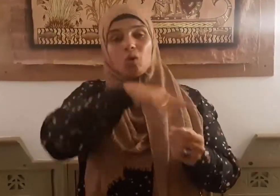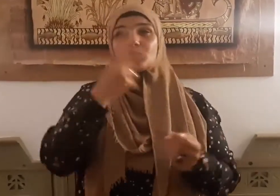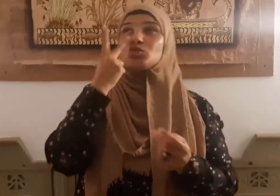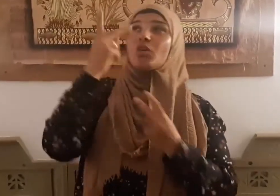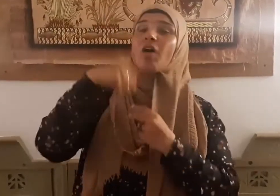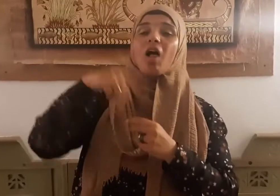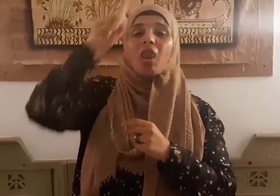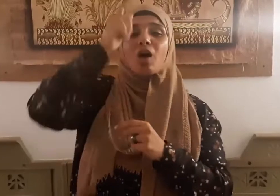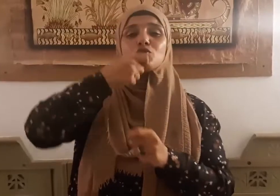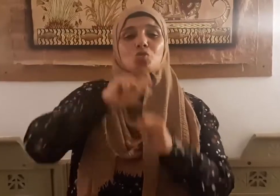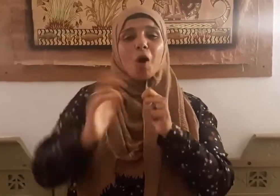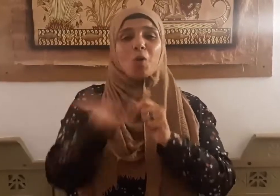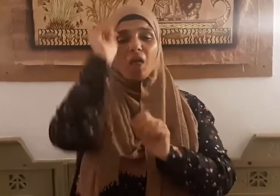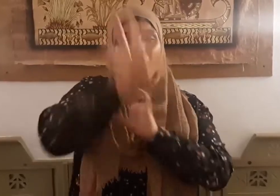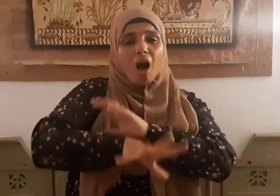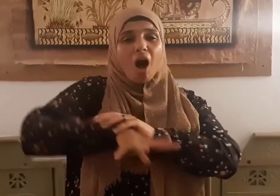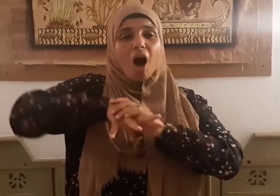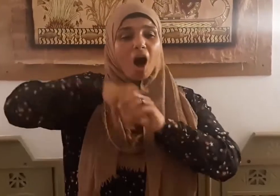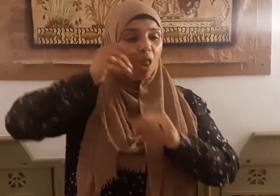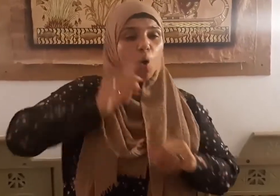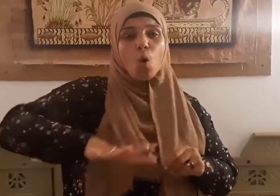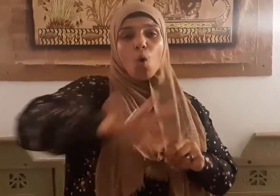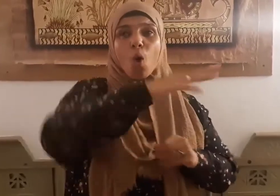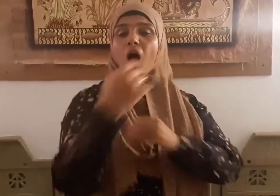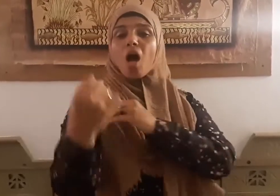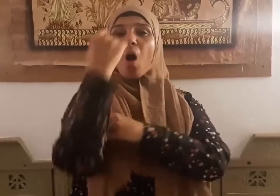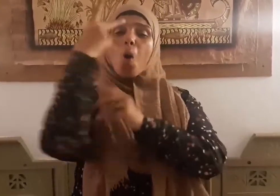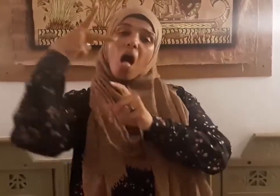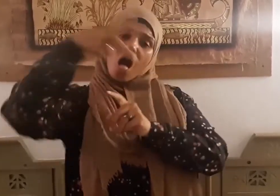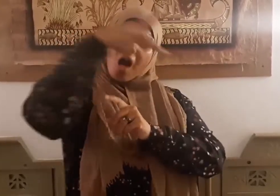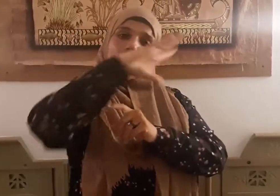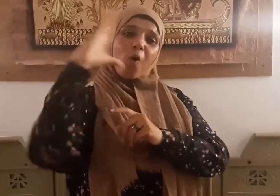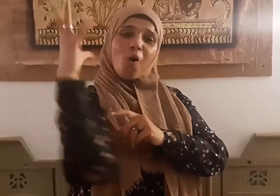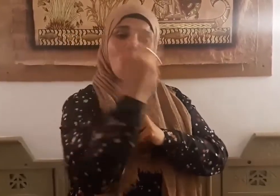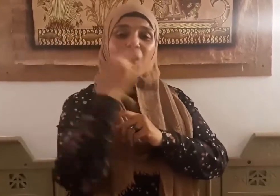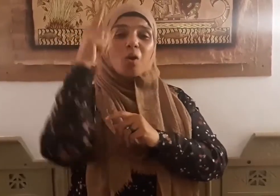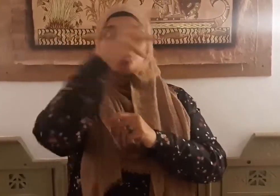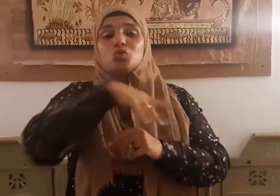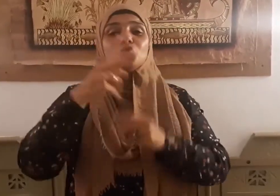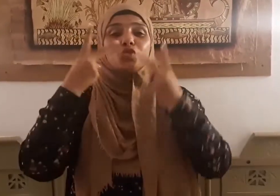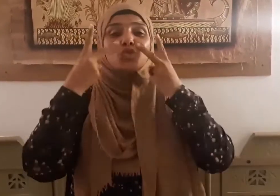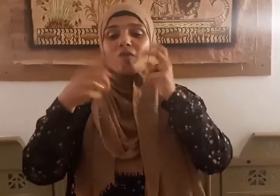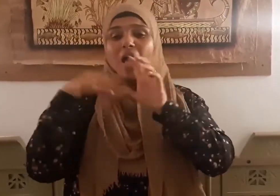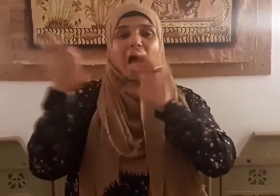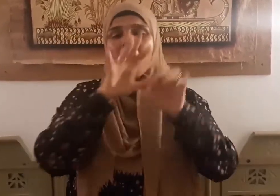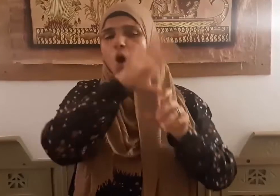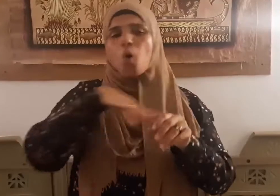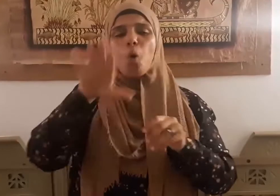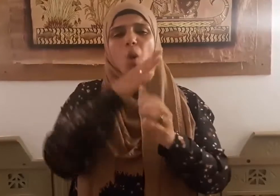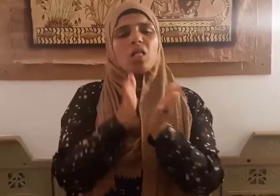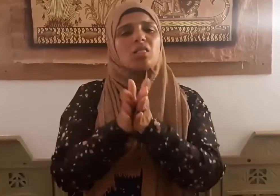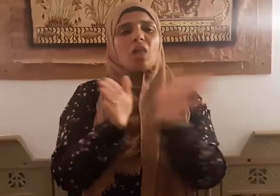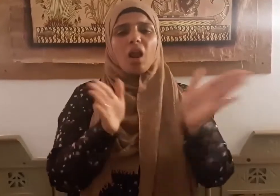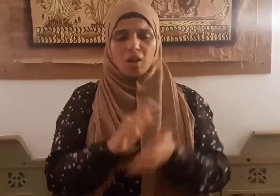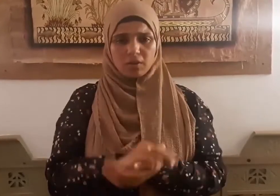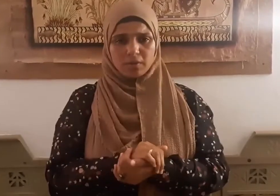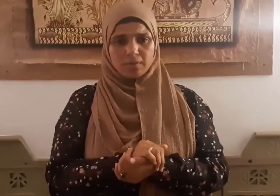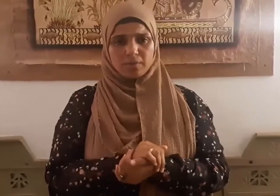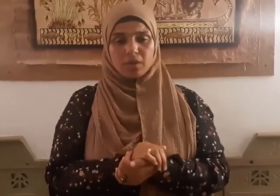خلقهم هو أشد منهم قوة وكانوا بآياتنا يجحدون فأرسلنا